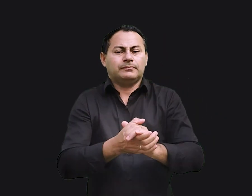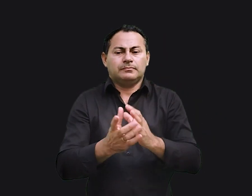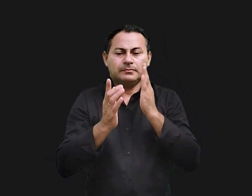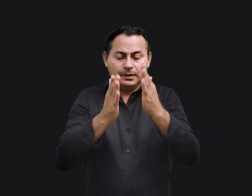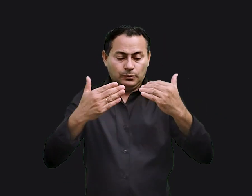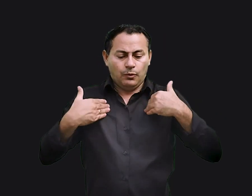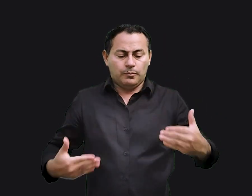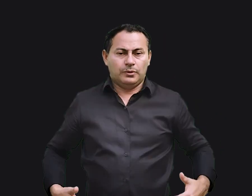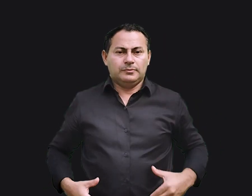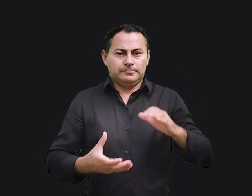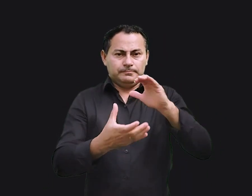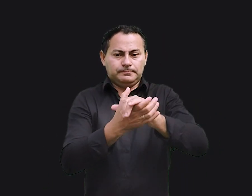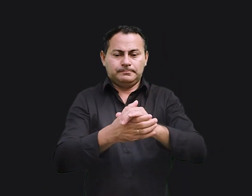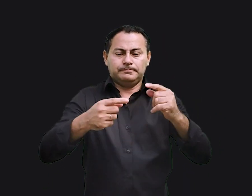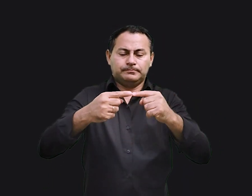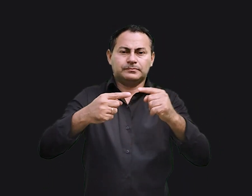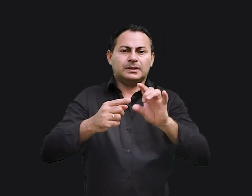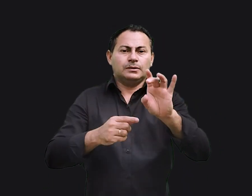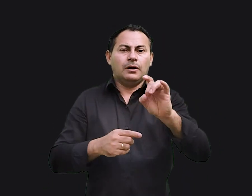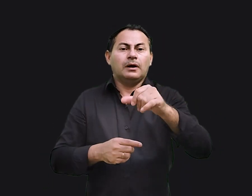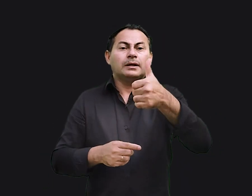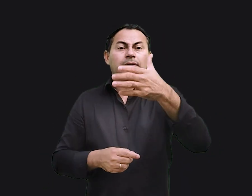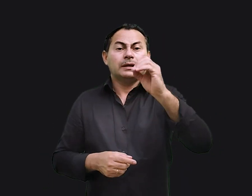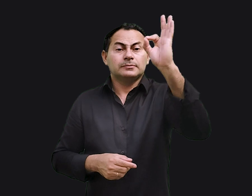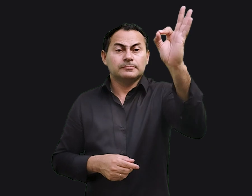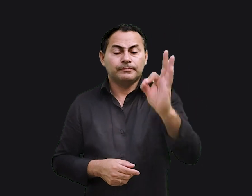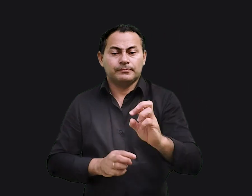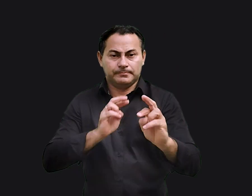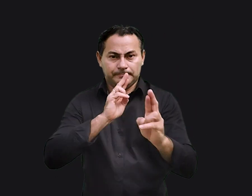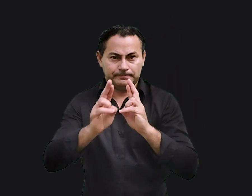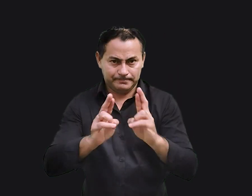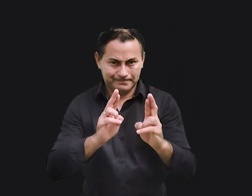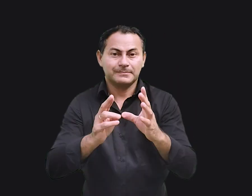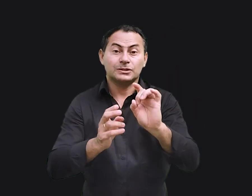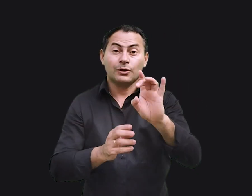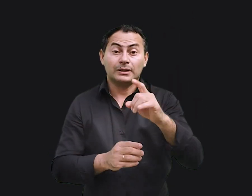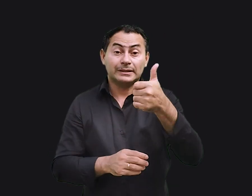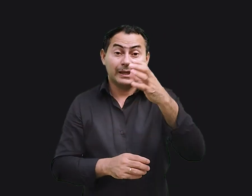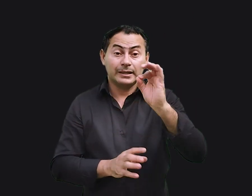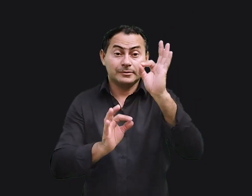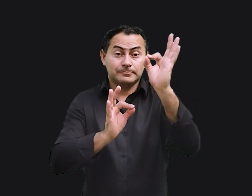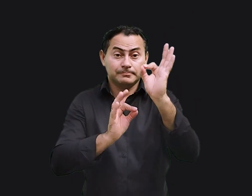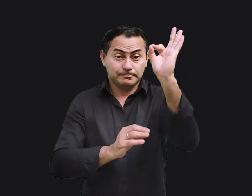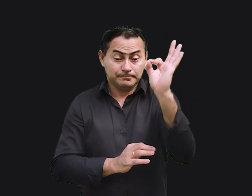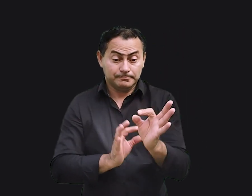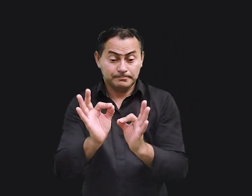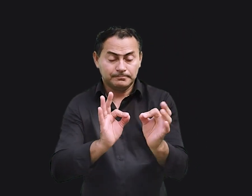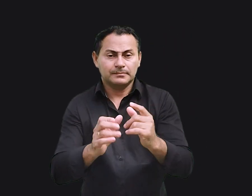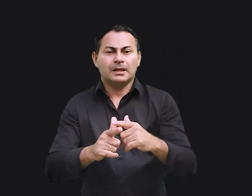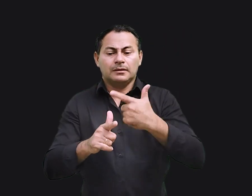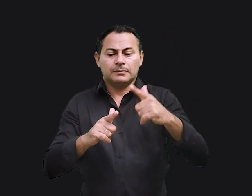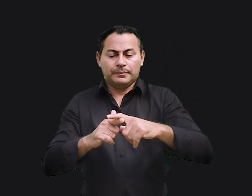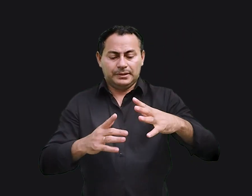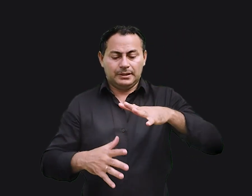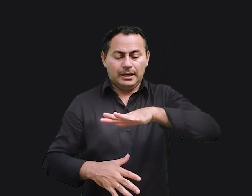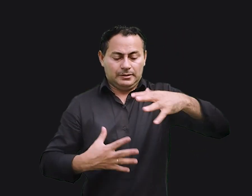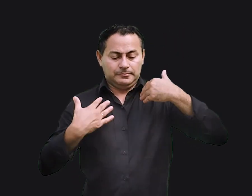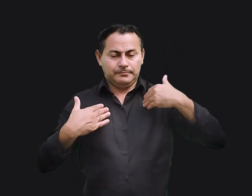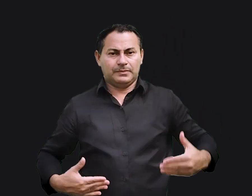dimensão física do casamento corresponde a apenas 10% do relacionamento. Mas quando há problemas na área física, o